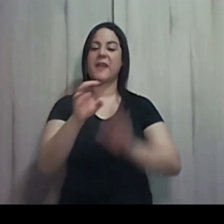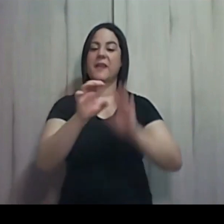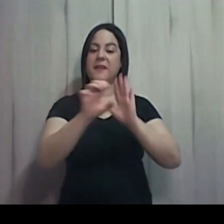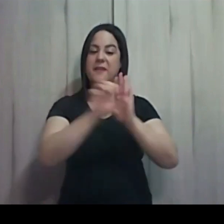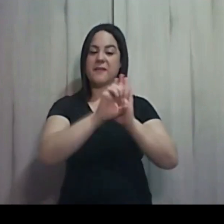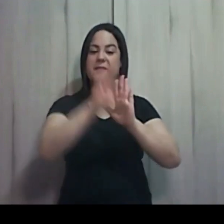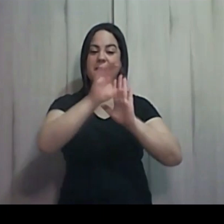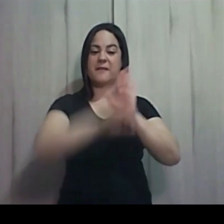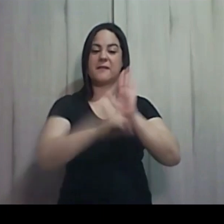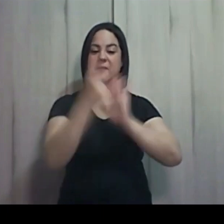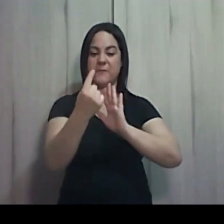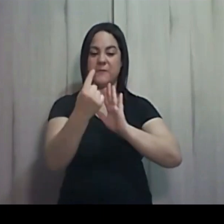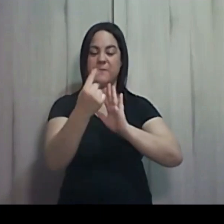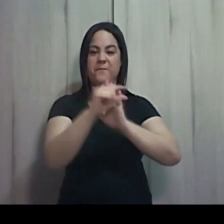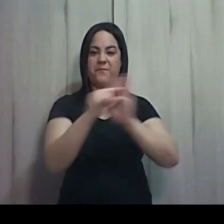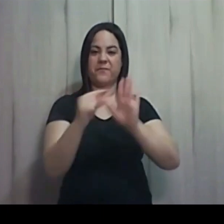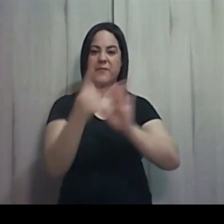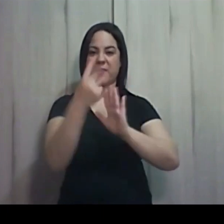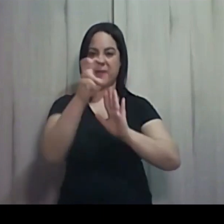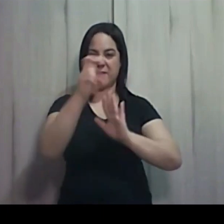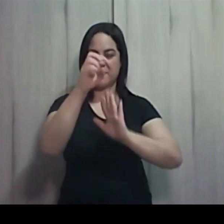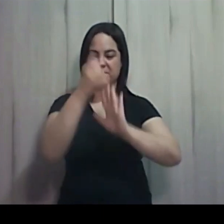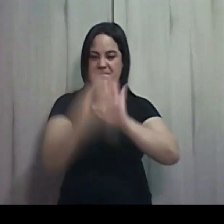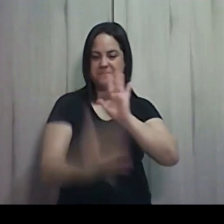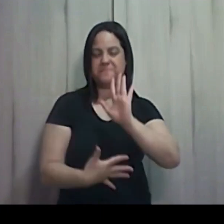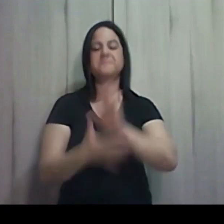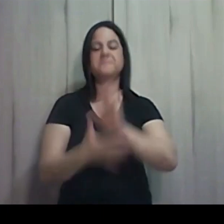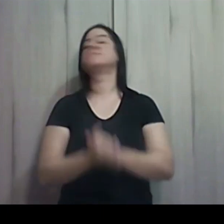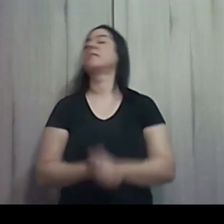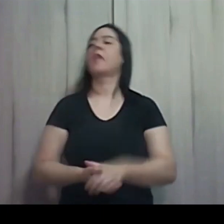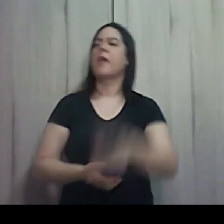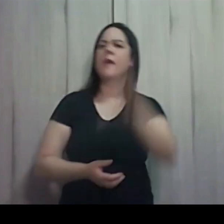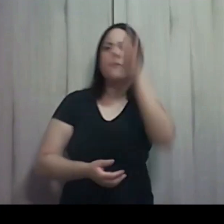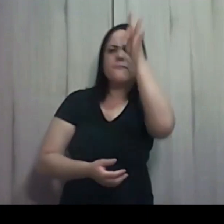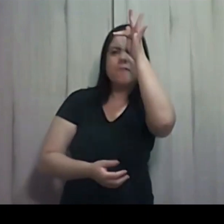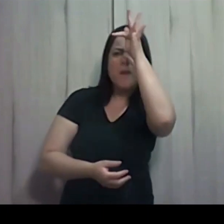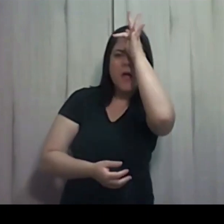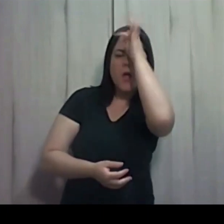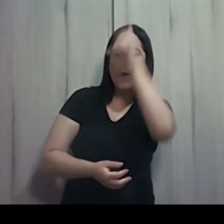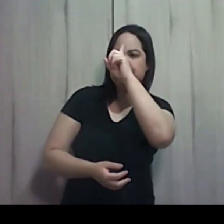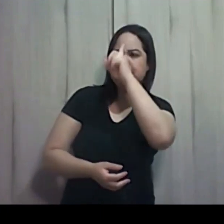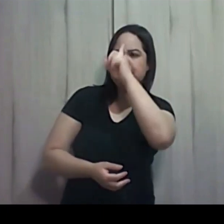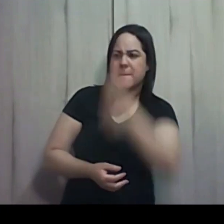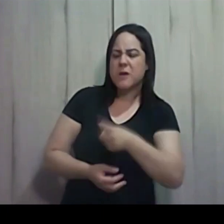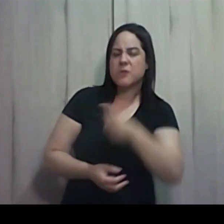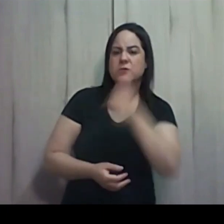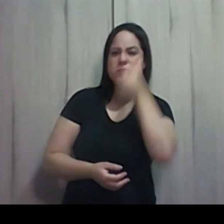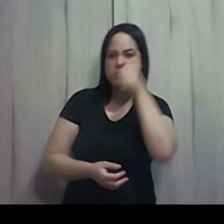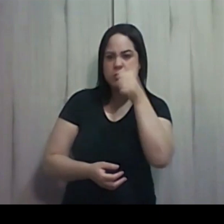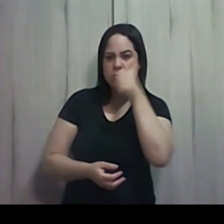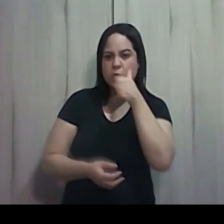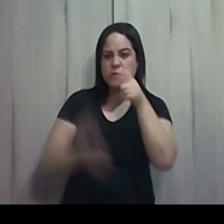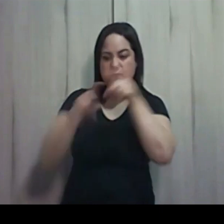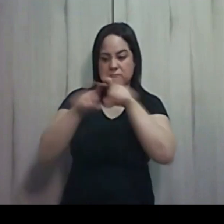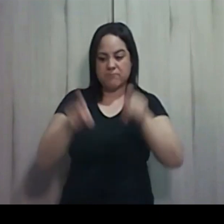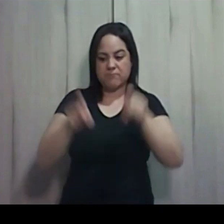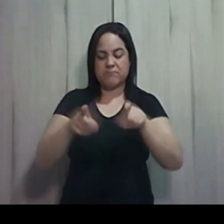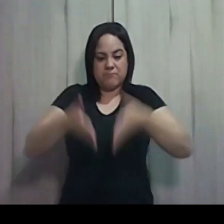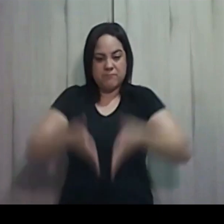diz assim. Faraó ordenou as parteiras, uma se chamava Cifrá e outra